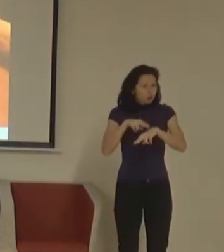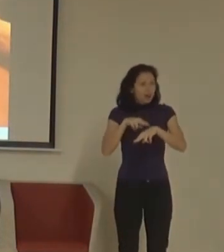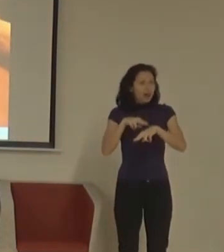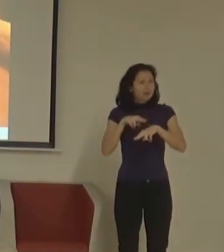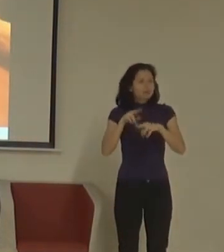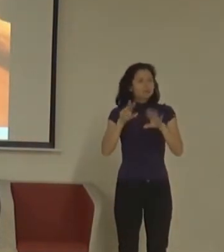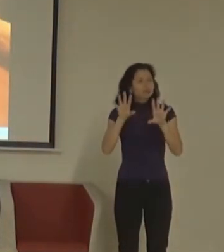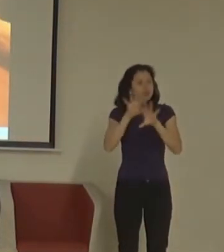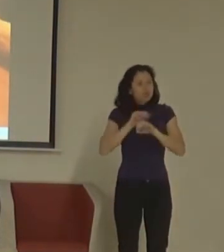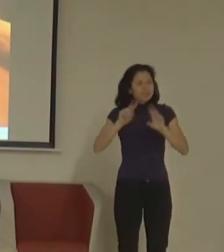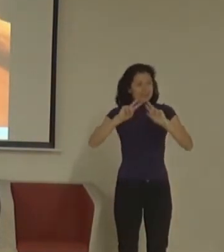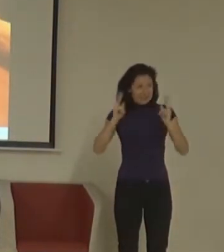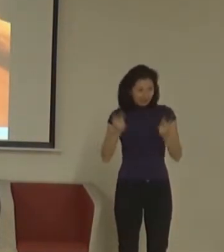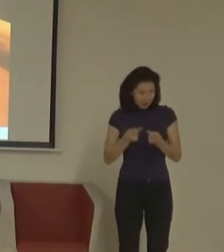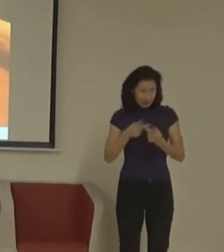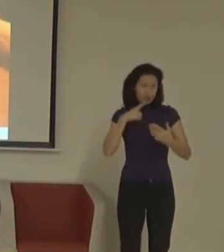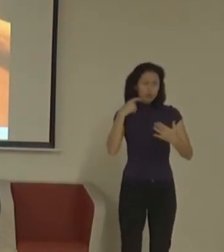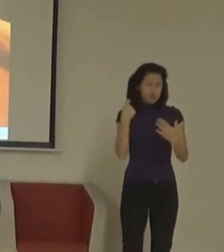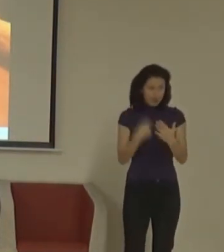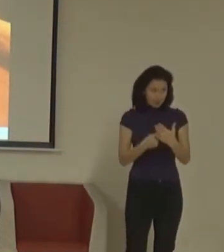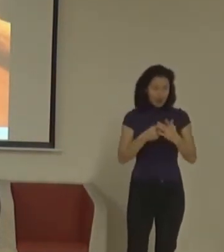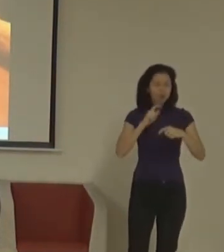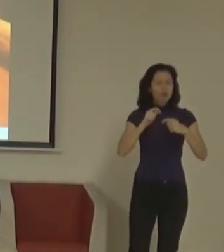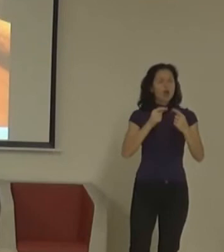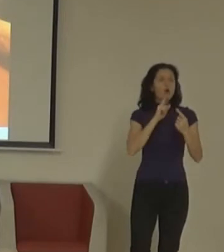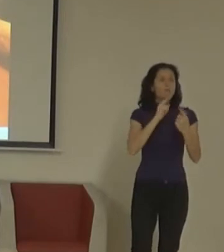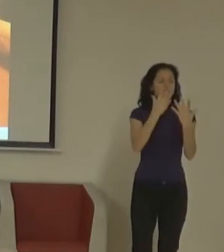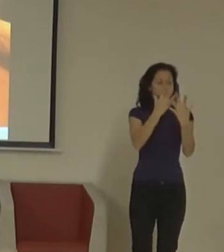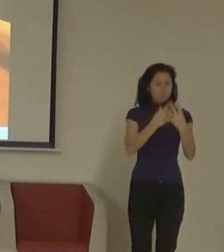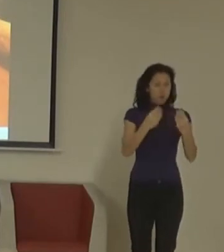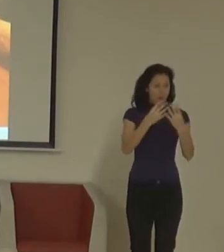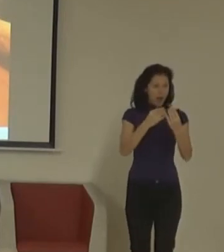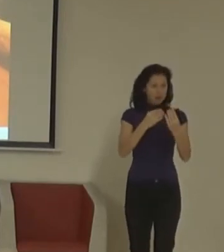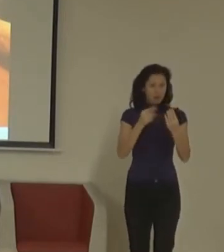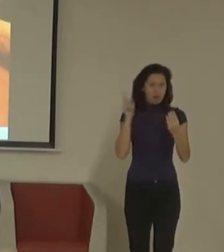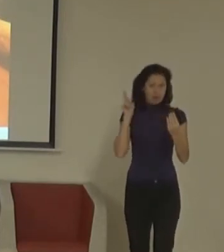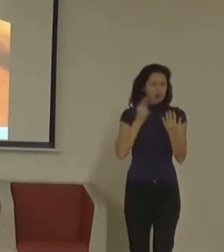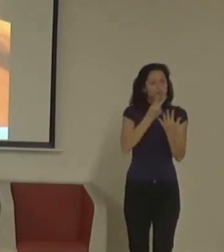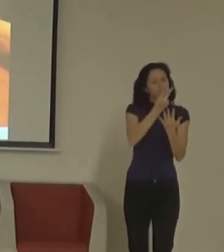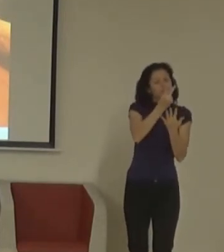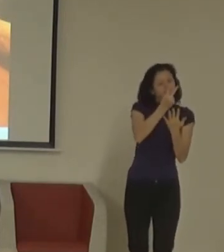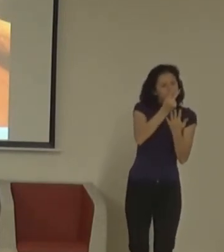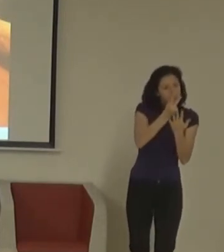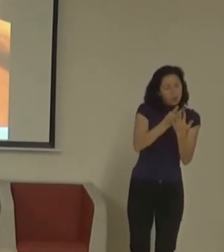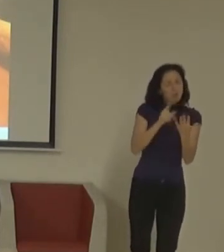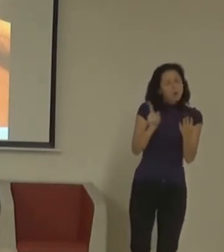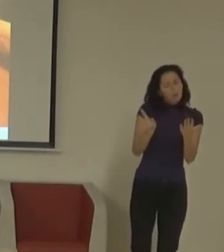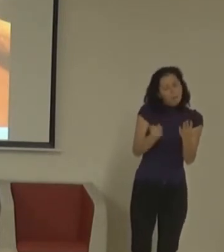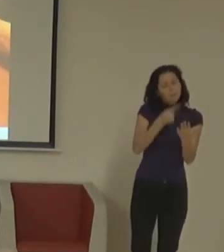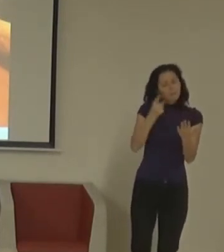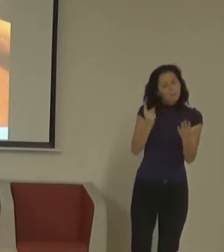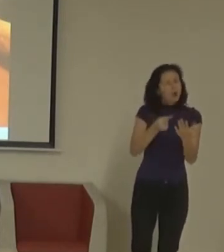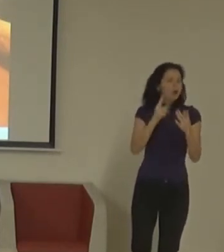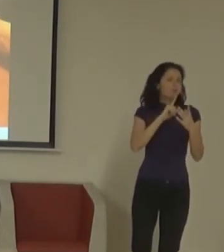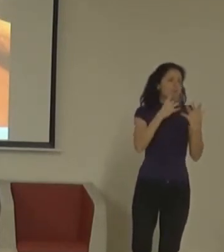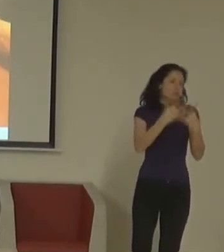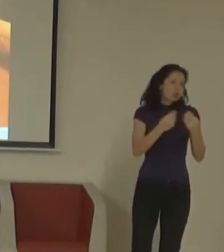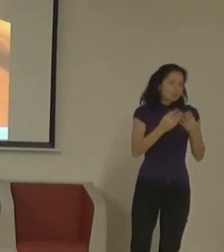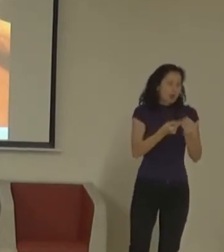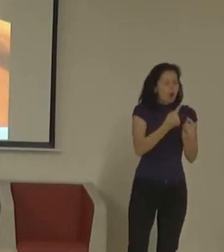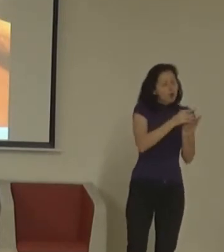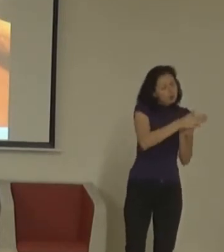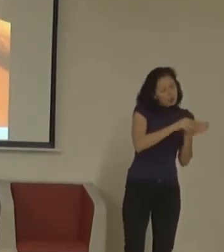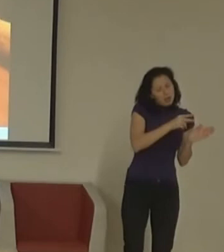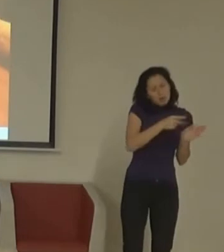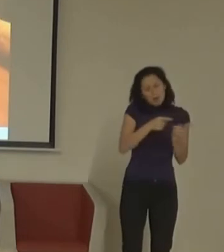levo čtu si pohádku, kdy jste si jenom v té aplikaci mohli jen tak jemně listovat tím příběhem, s